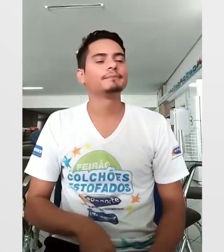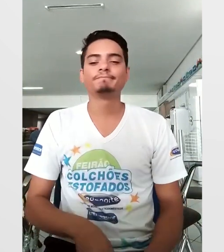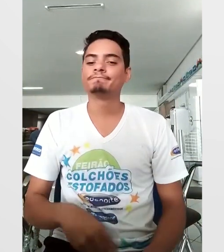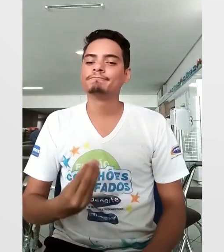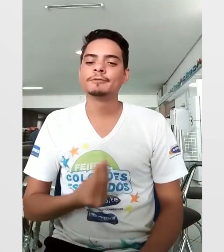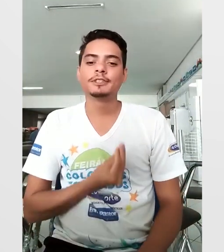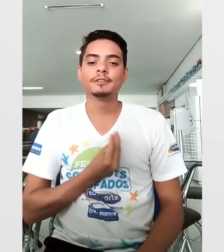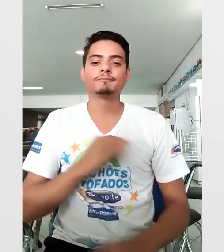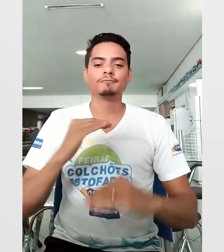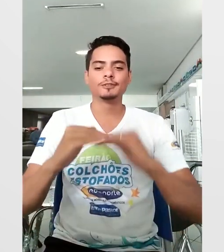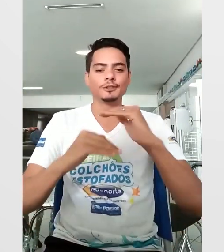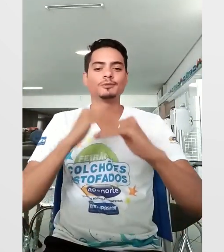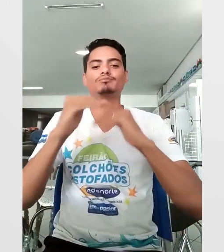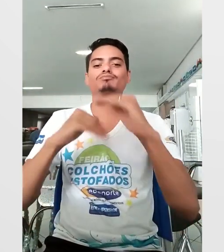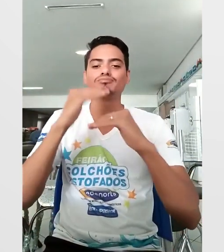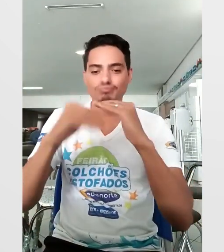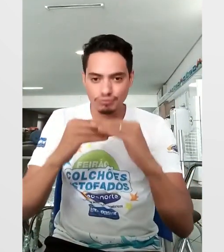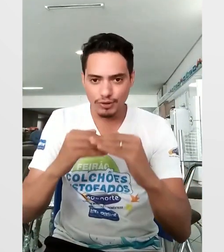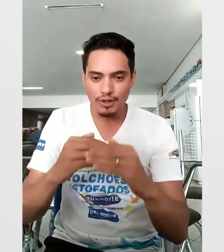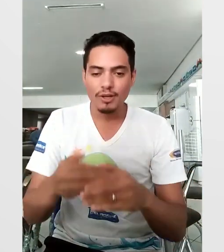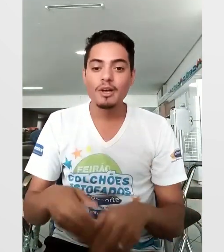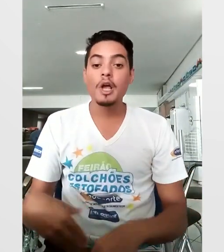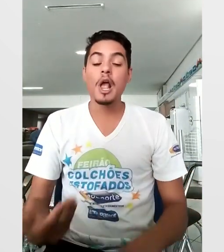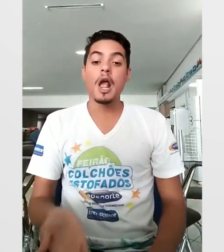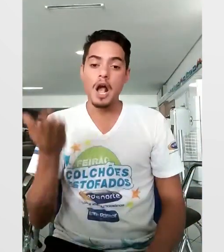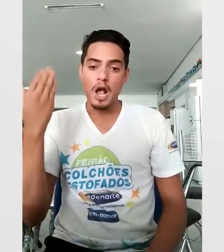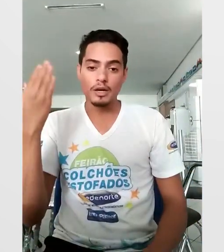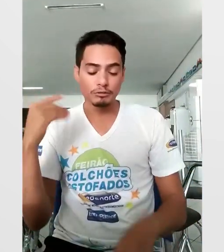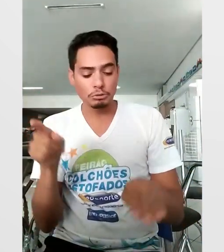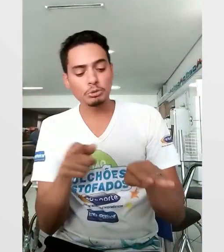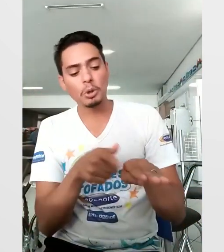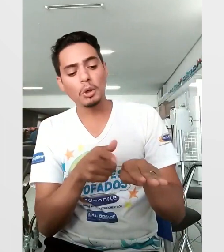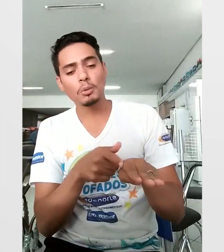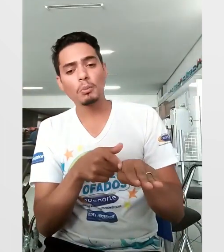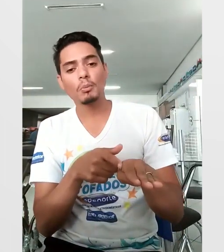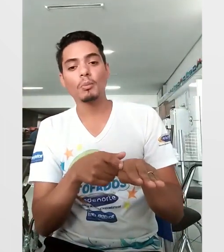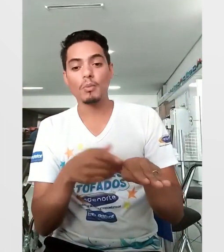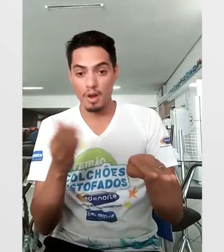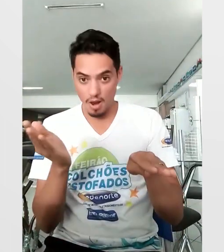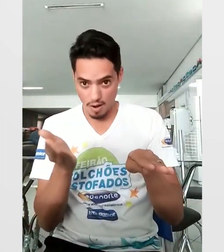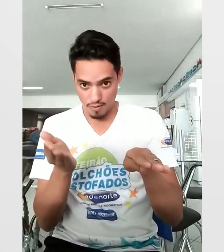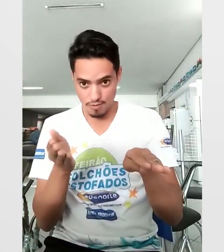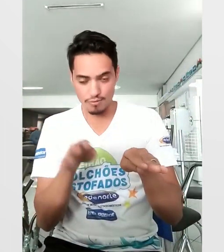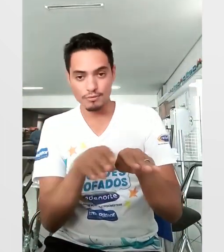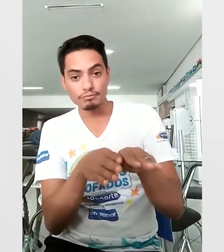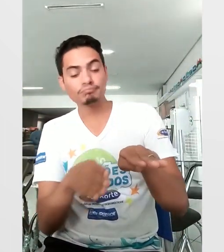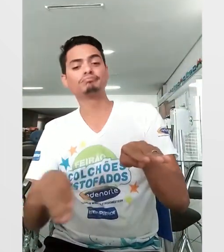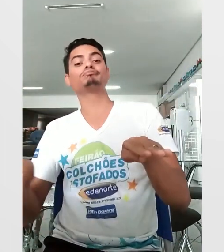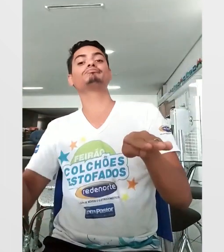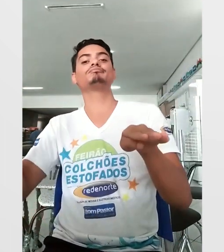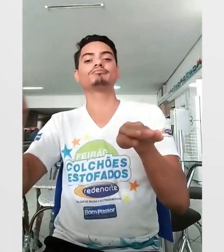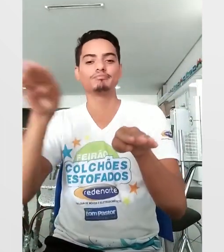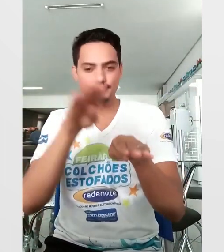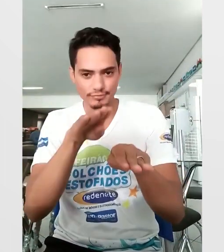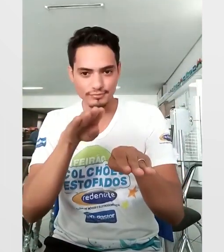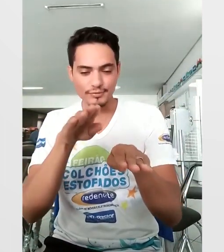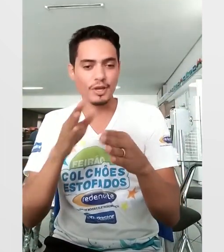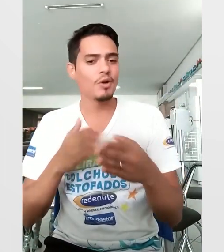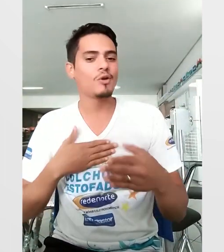o método fluente em Libras, minha vida com a Libras se desenvolveu. Eu estava aqui embaixo, agora estou aqui em cima, eu estou